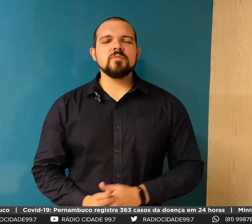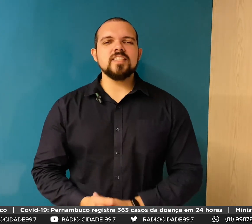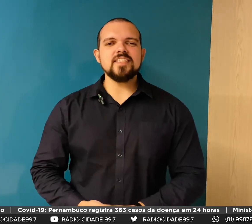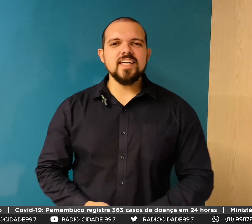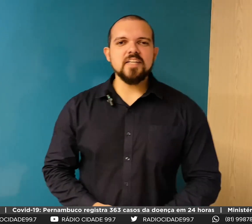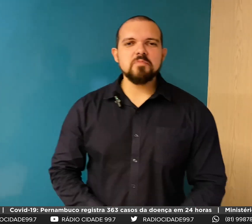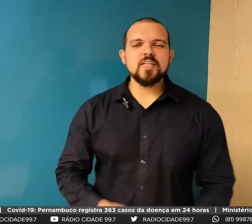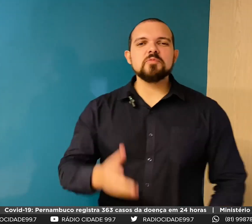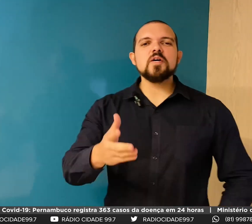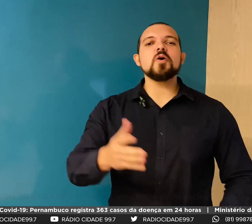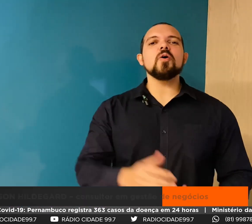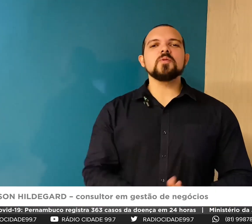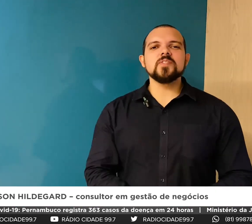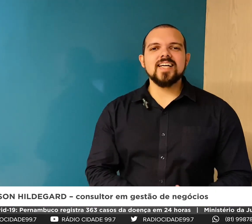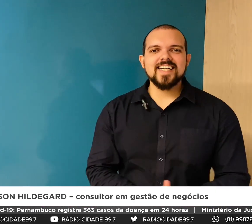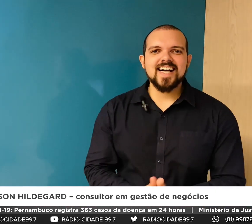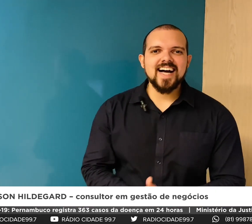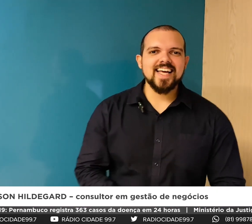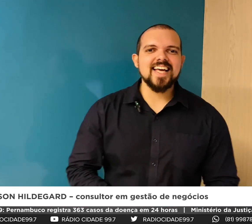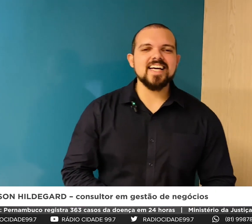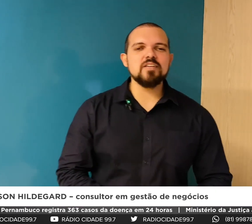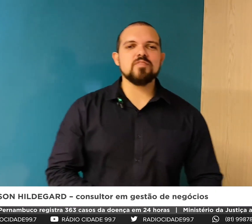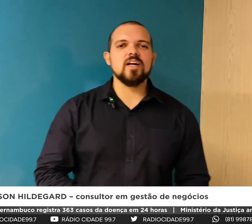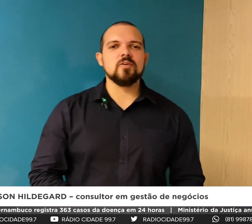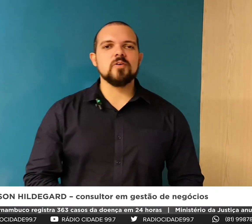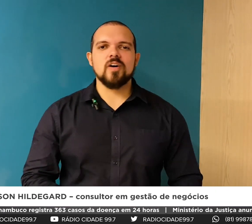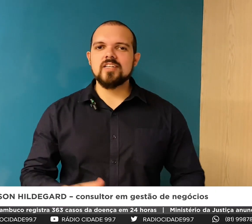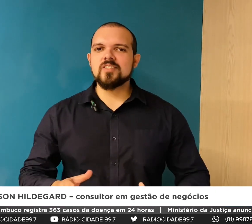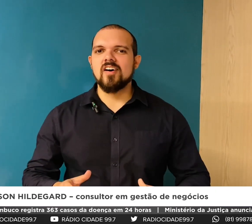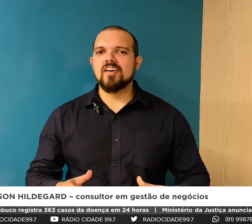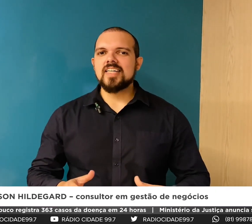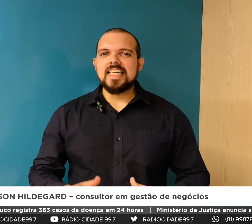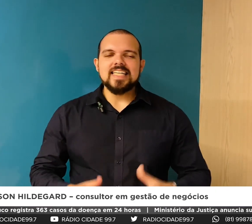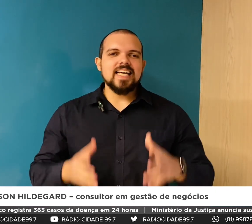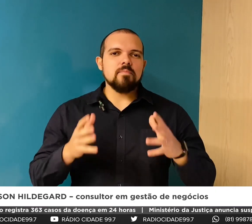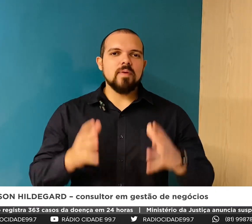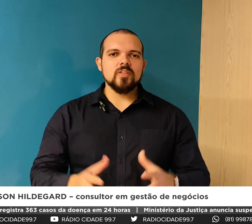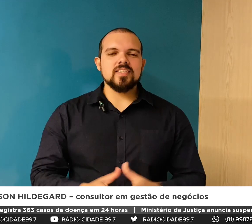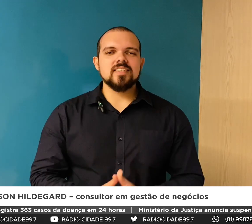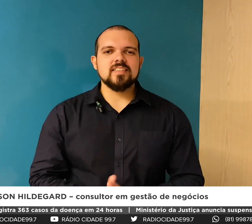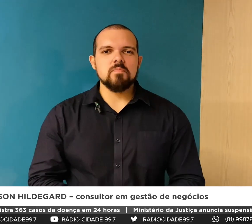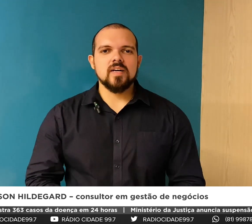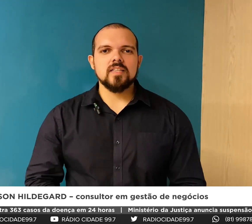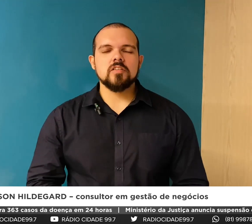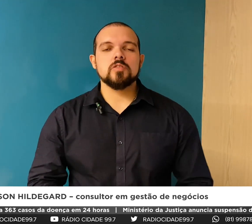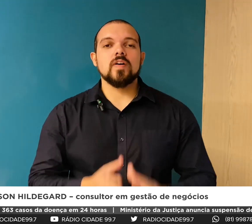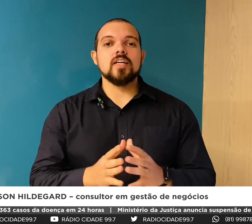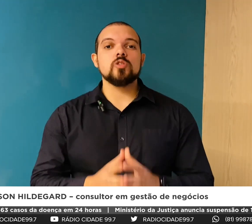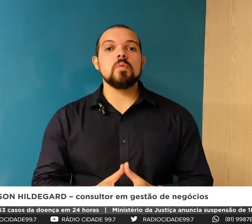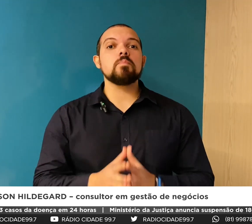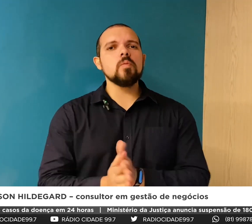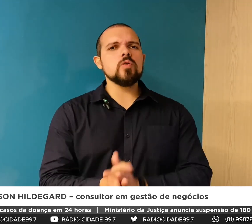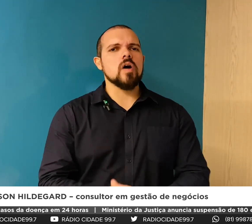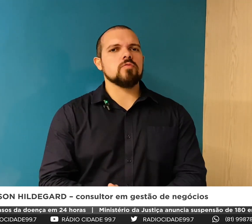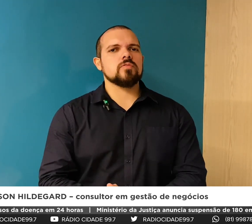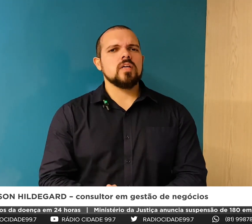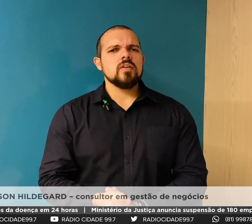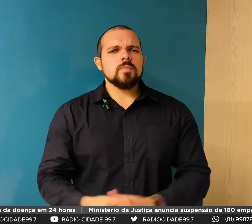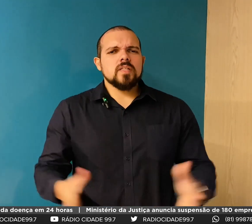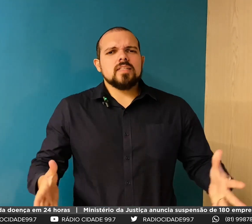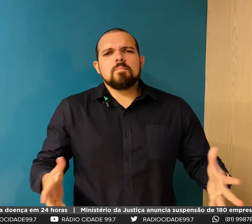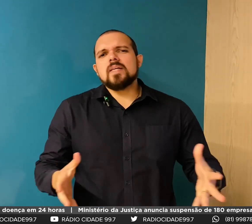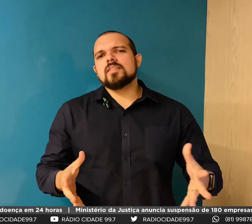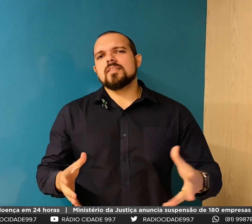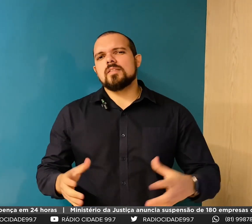Salve, salve! Estamos iniciando mais uma coluna Carreira e Valor. Olha só! E a pauta dessa semana, nós vamos falar sobre público